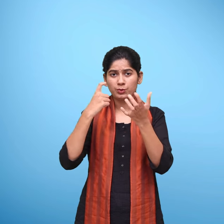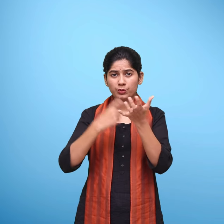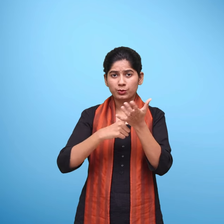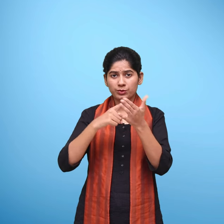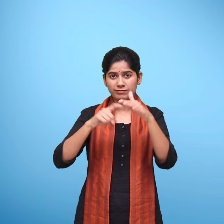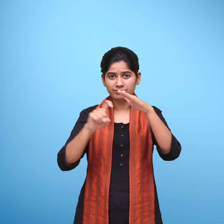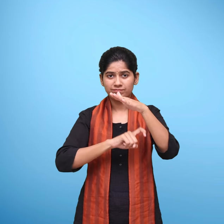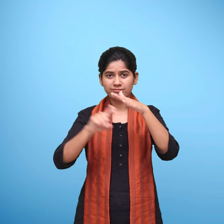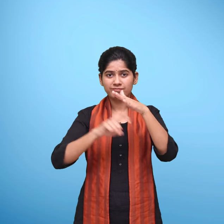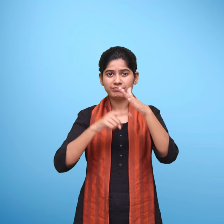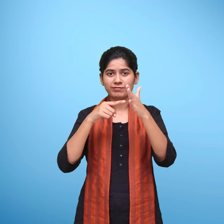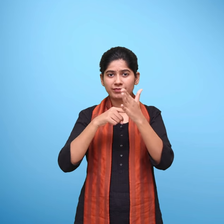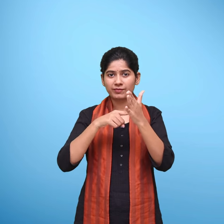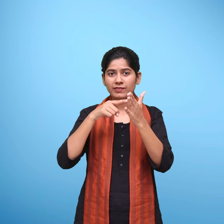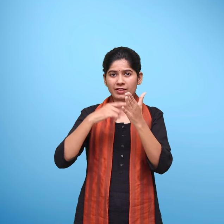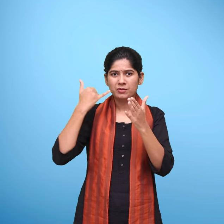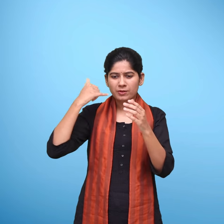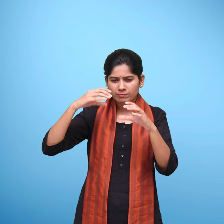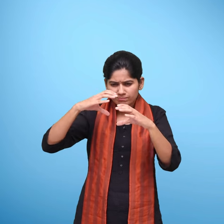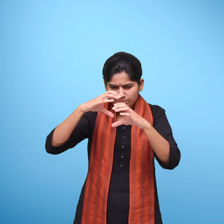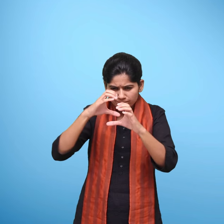पाठे पुस्तक के QR कोड पर फोकस करें